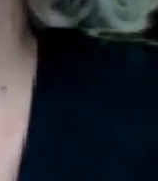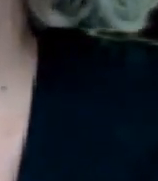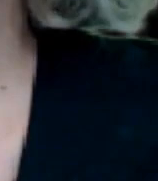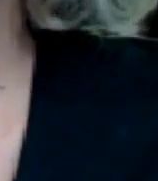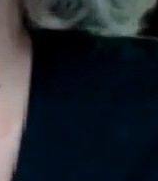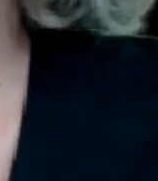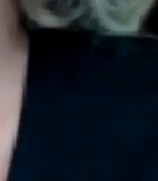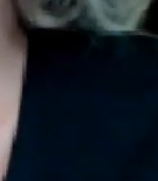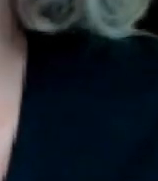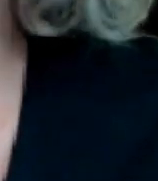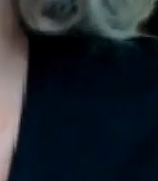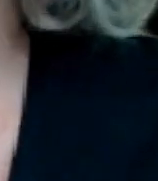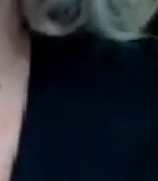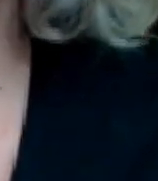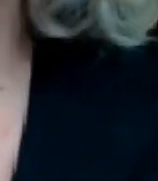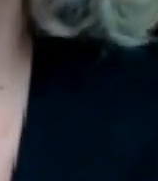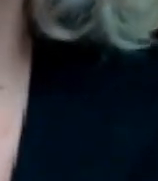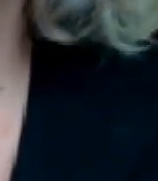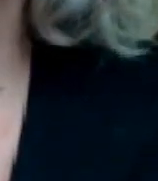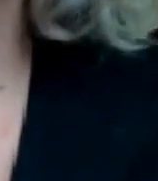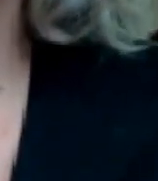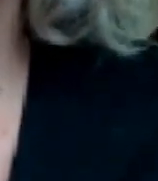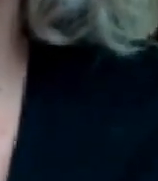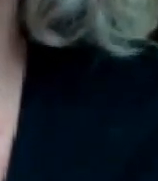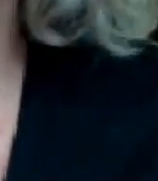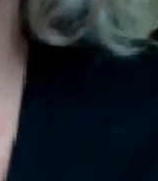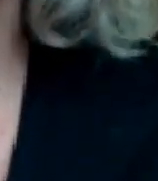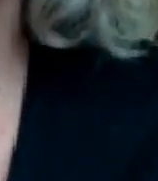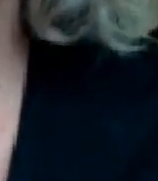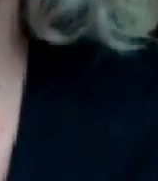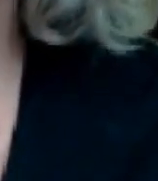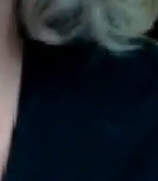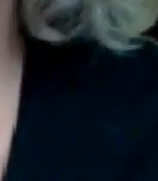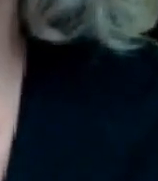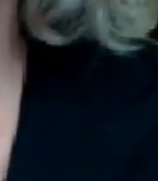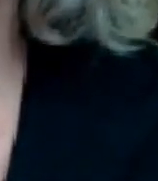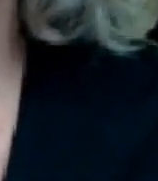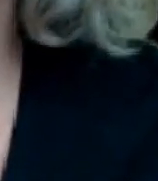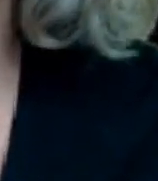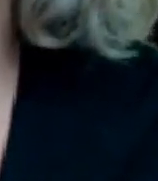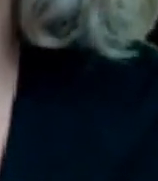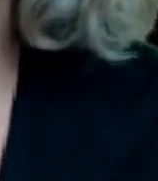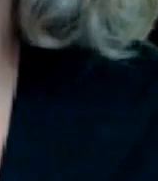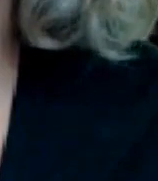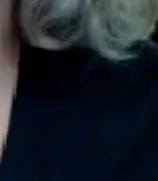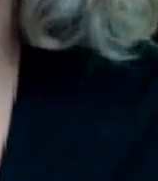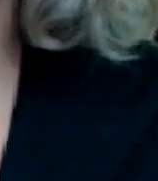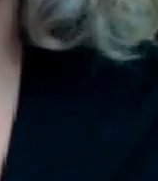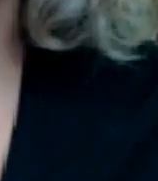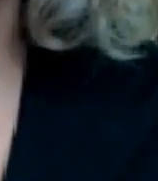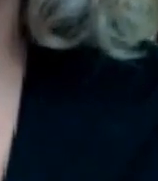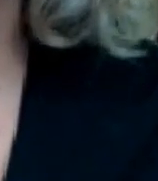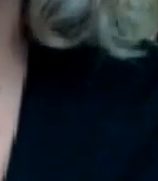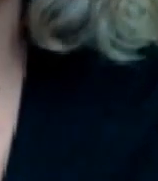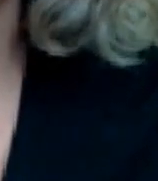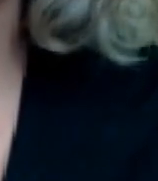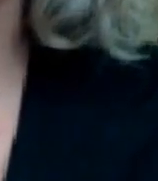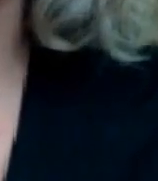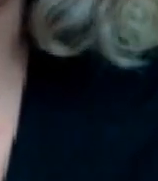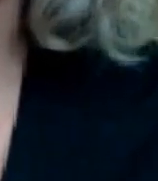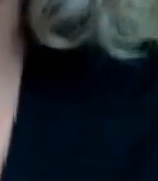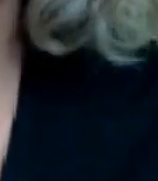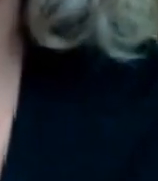la población entonces por eso se están llevando con ciento tantas tantas acciones